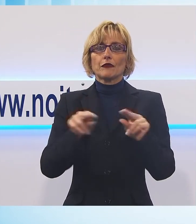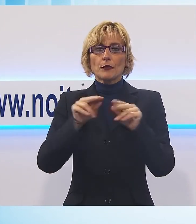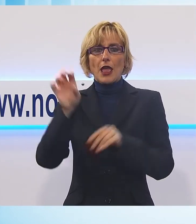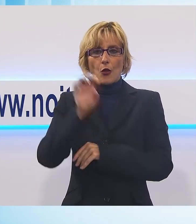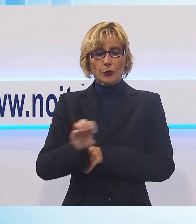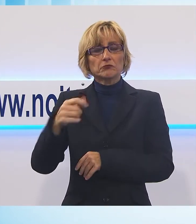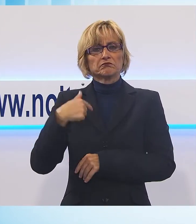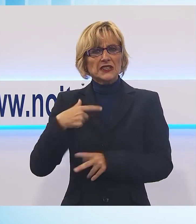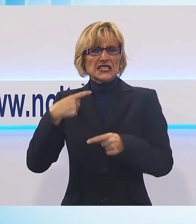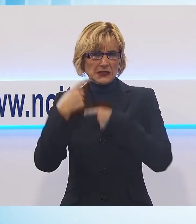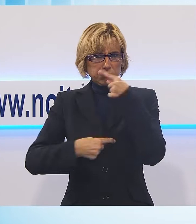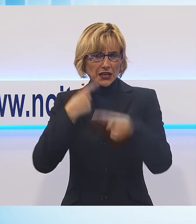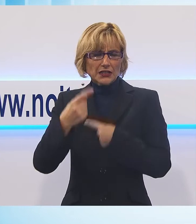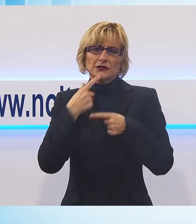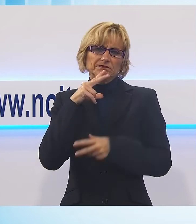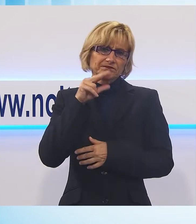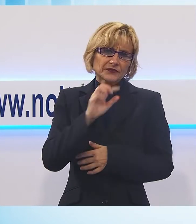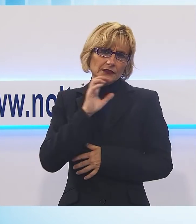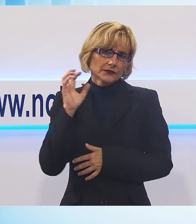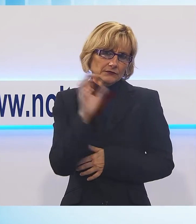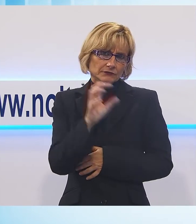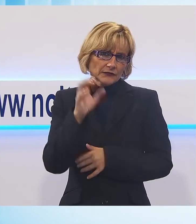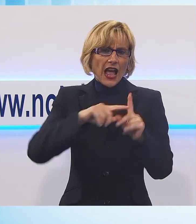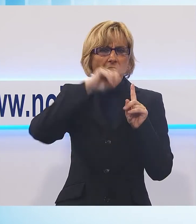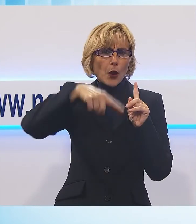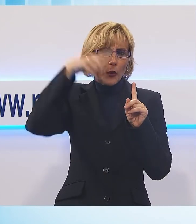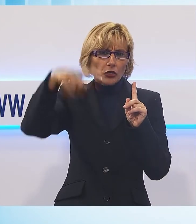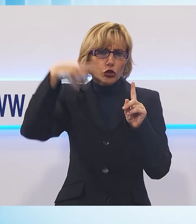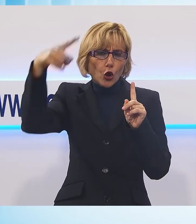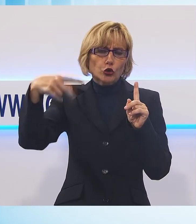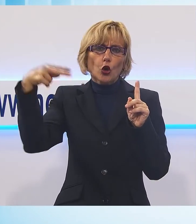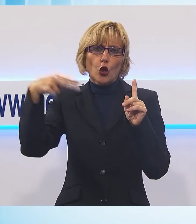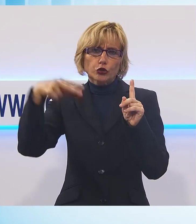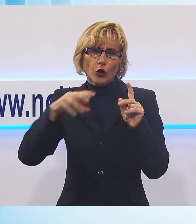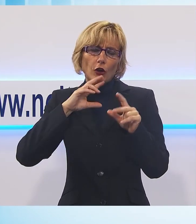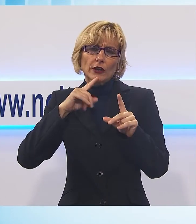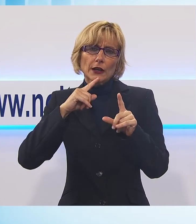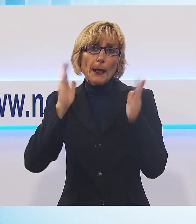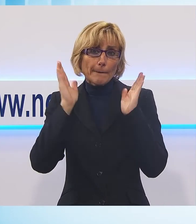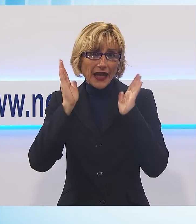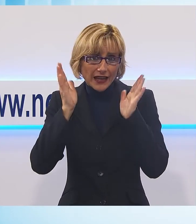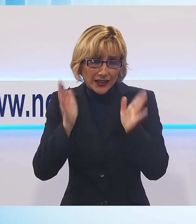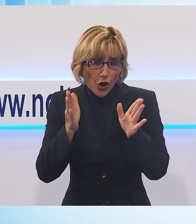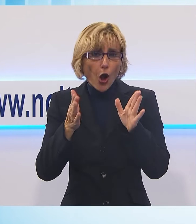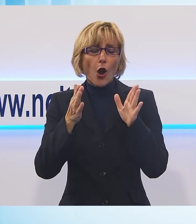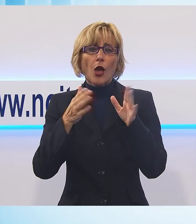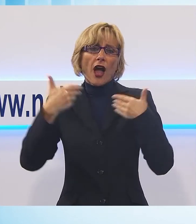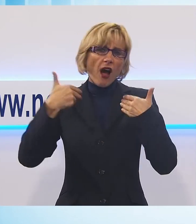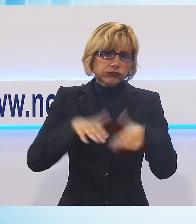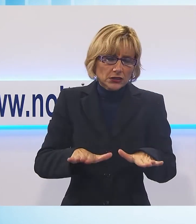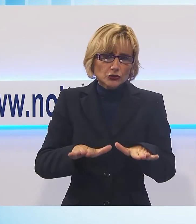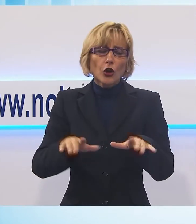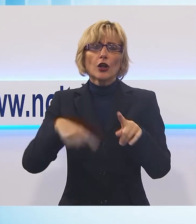in questi ultimi anni lo stato di abbandono dell'acquedotto monumentale del Nottolini ed in particolare il pericolo che alberi cresciuti in terreni abbandonati